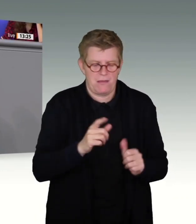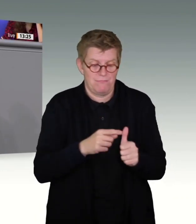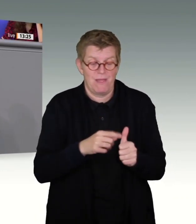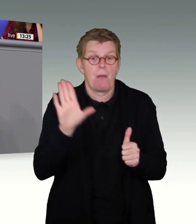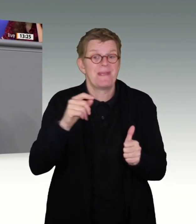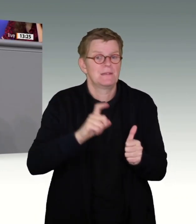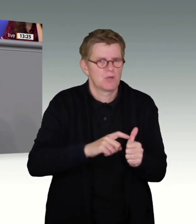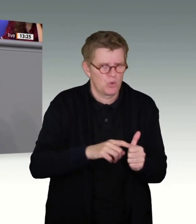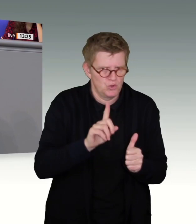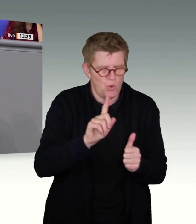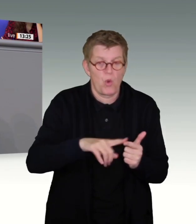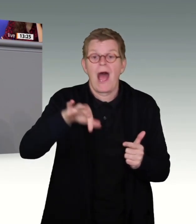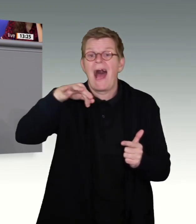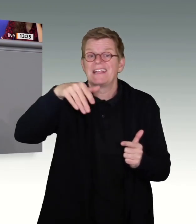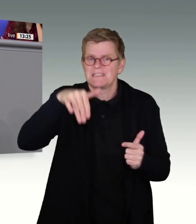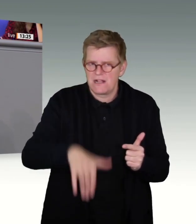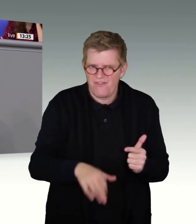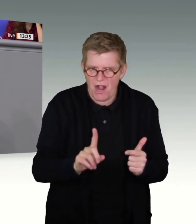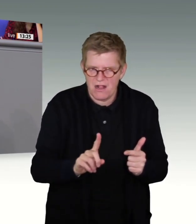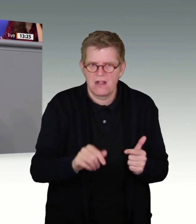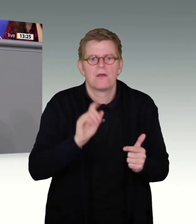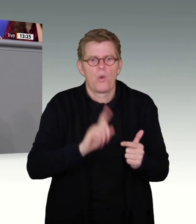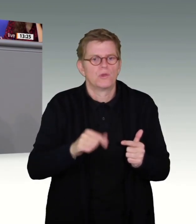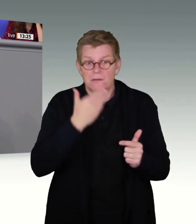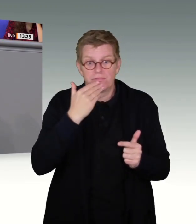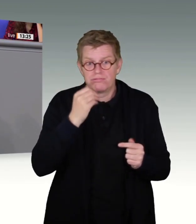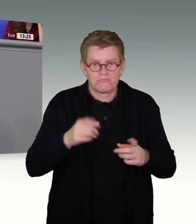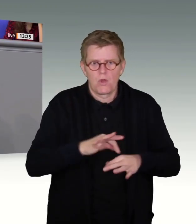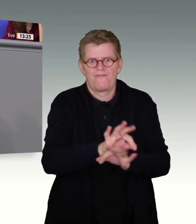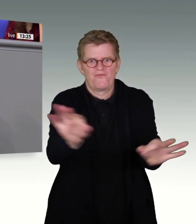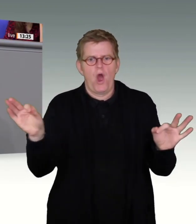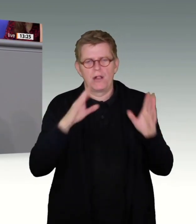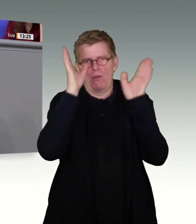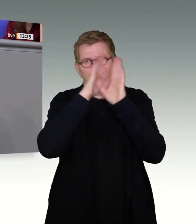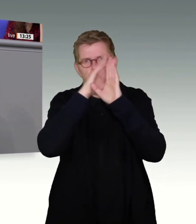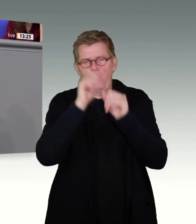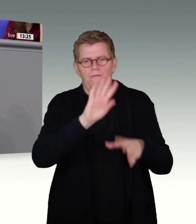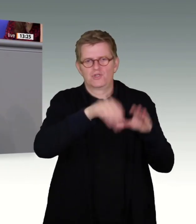Einzelfall und nicht anlasslos und massenhaft. Deswegen ist es ausgewogen und verhältnismäßig.